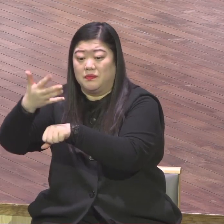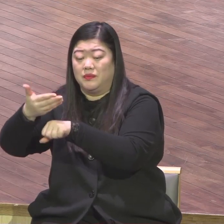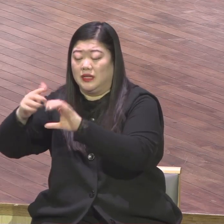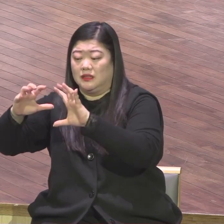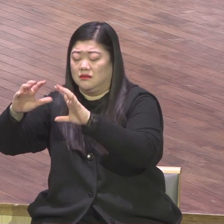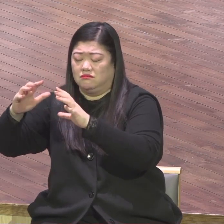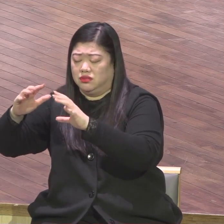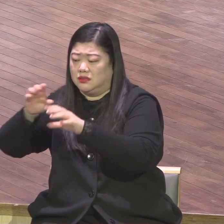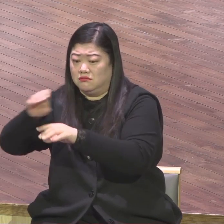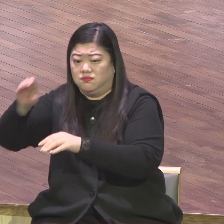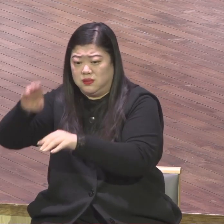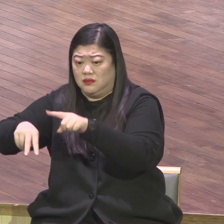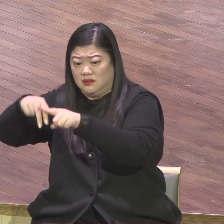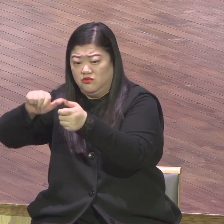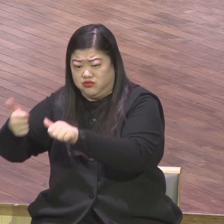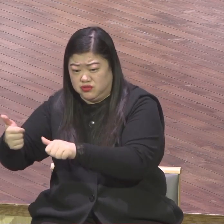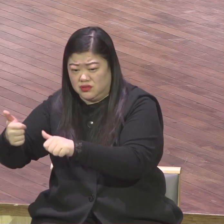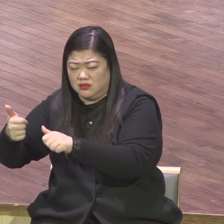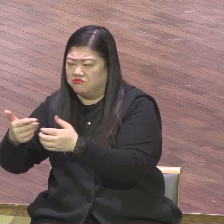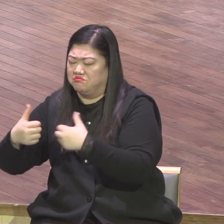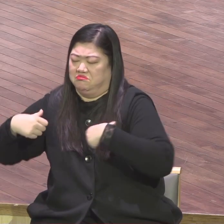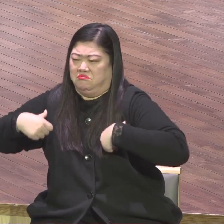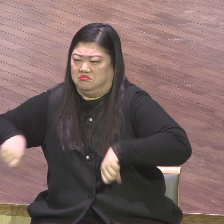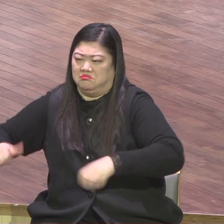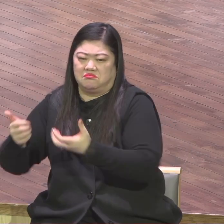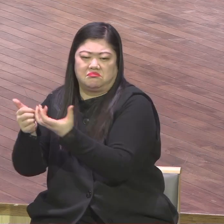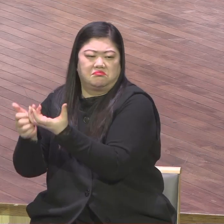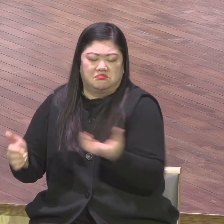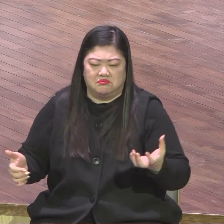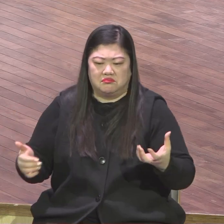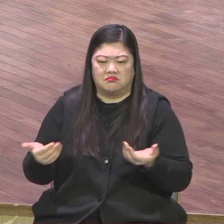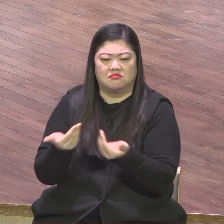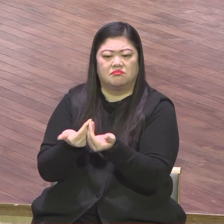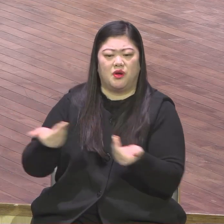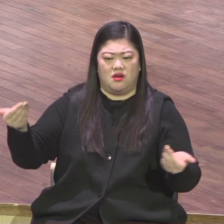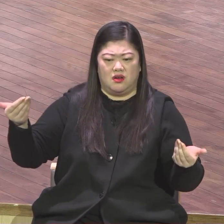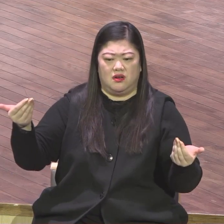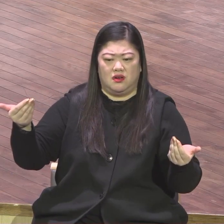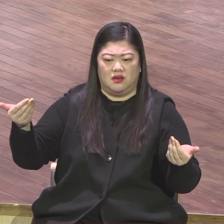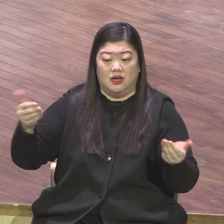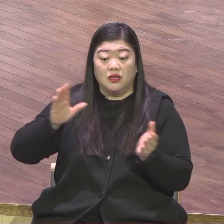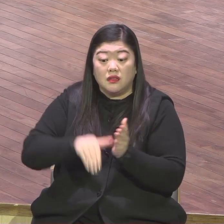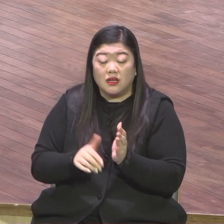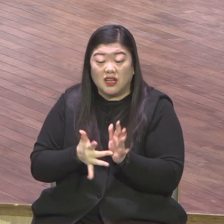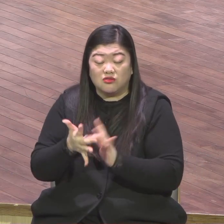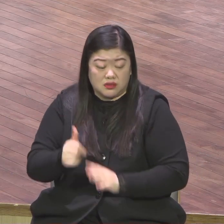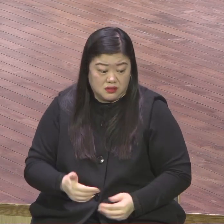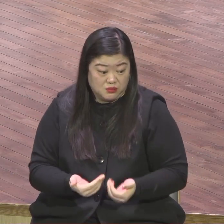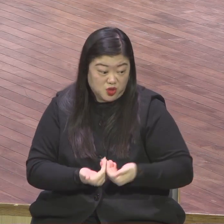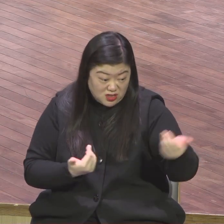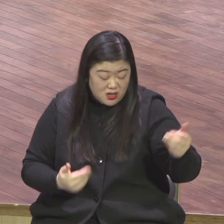한 번 더 도전하게 하시잖아요 그래서 이들을 통해서 시대를 바꿔버리잖아요